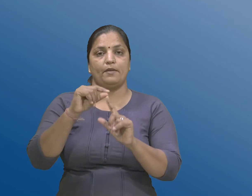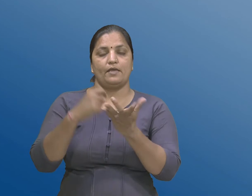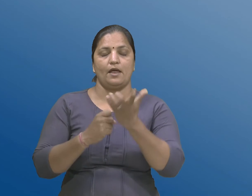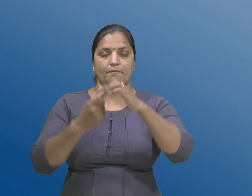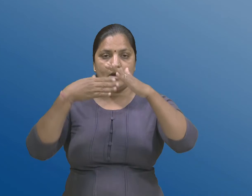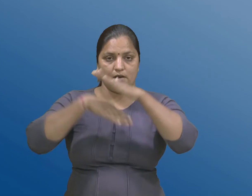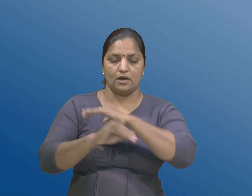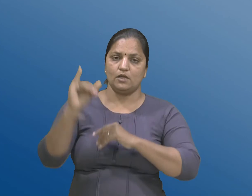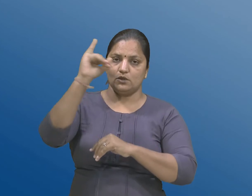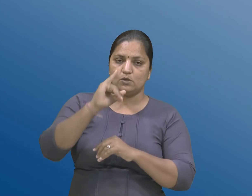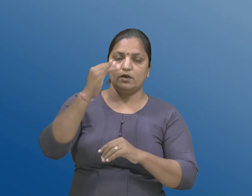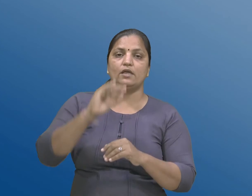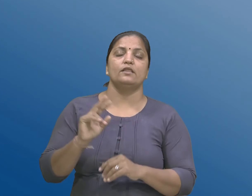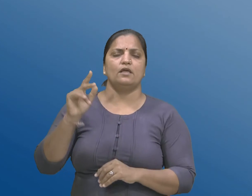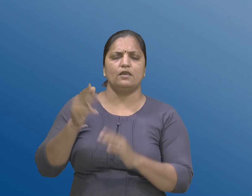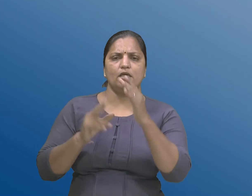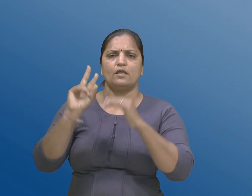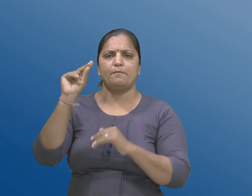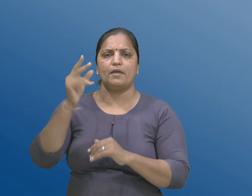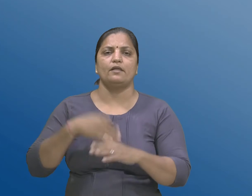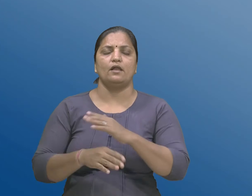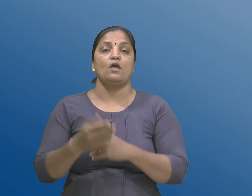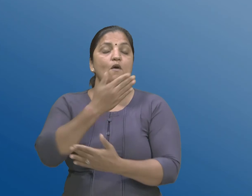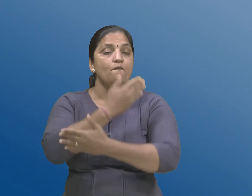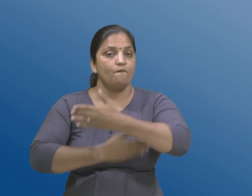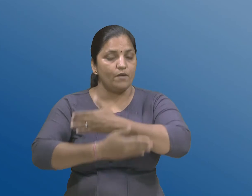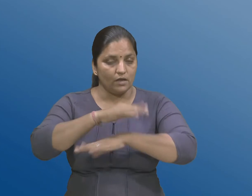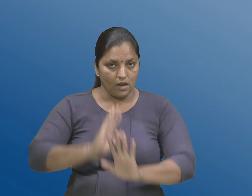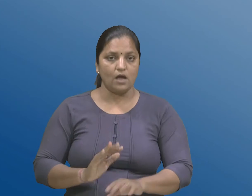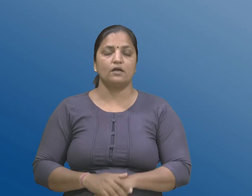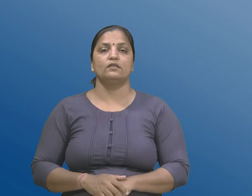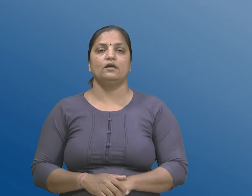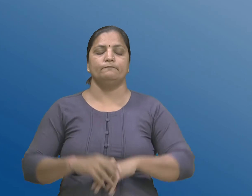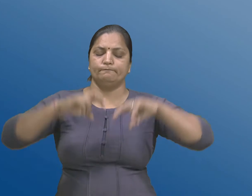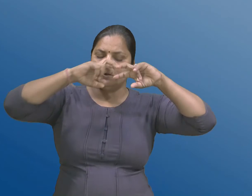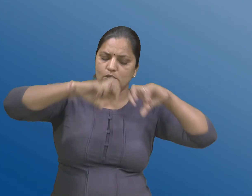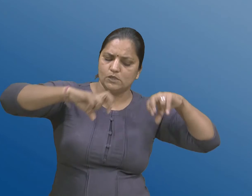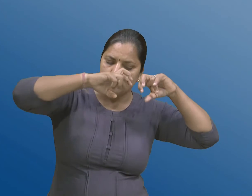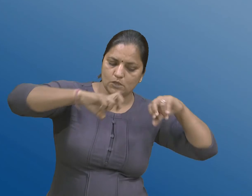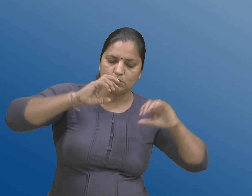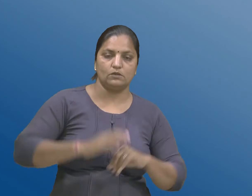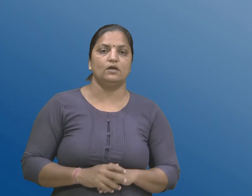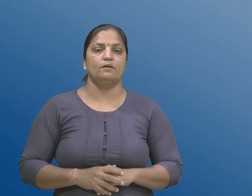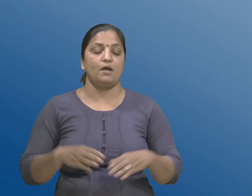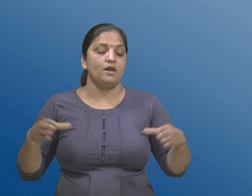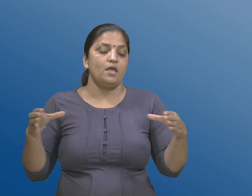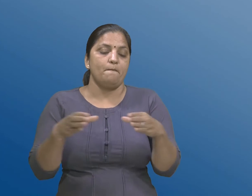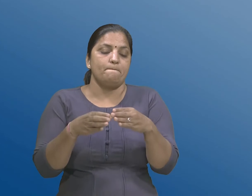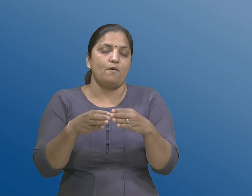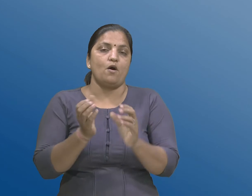हेठर विकलांग ता पर संशोधन माटेनी कमिटी रचवा माटेनी